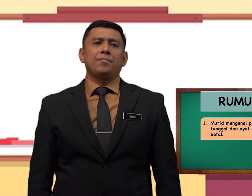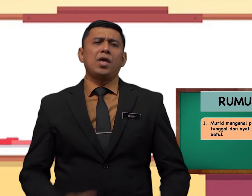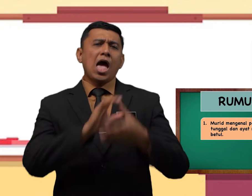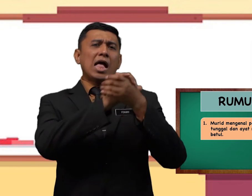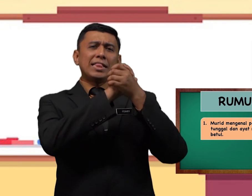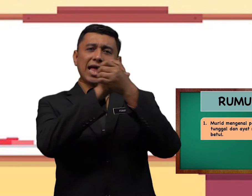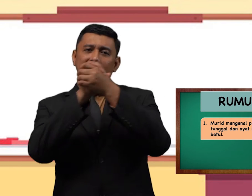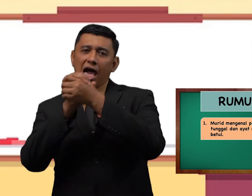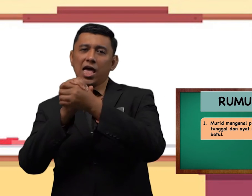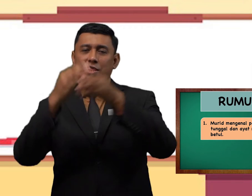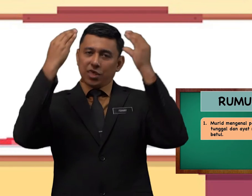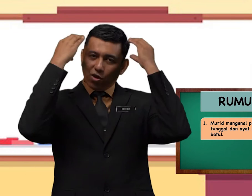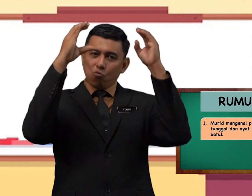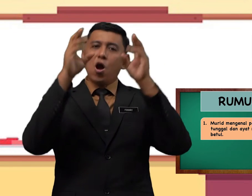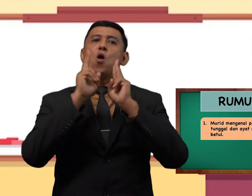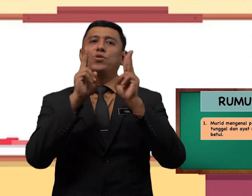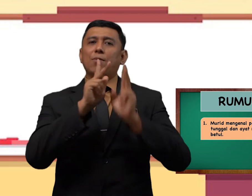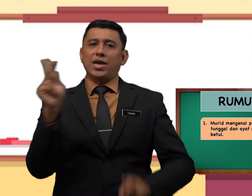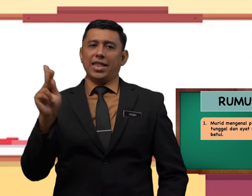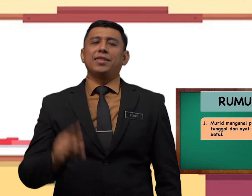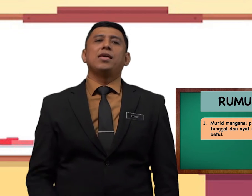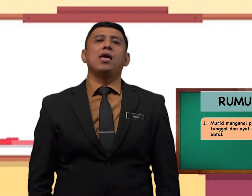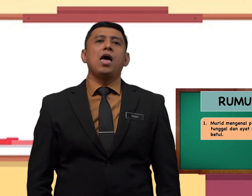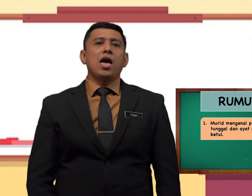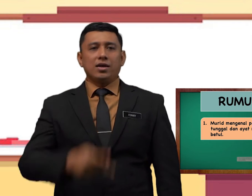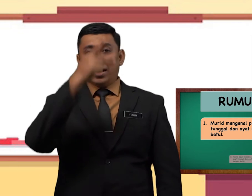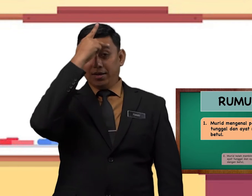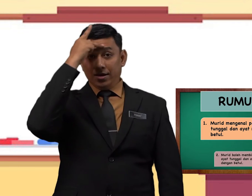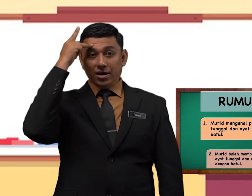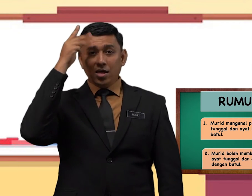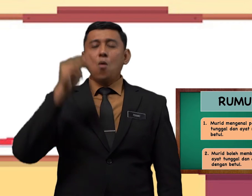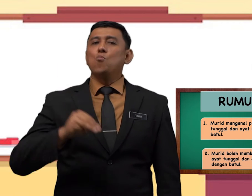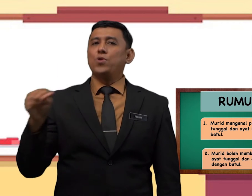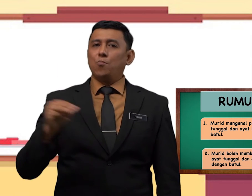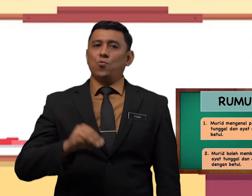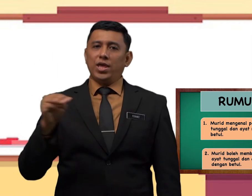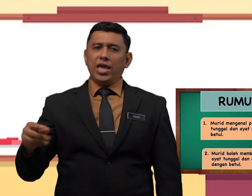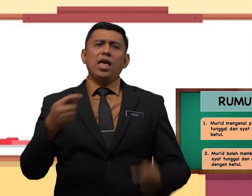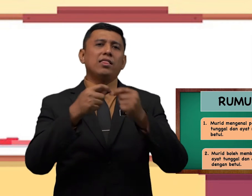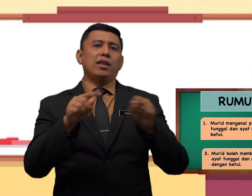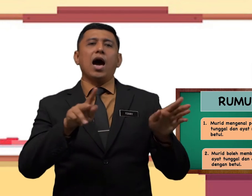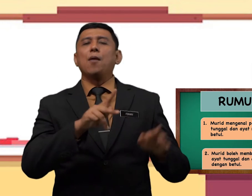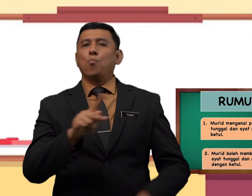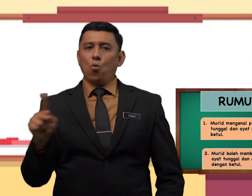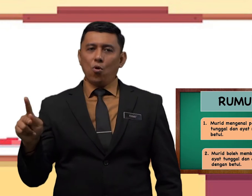taniah cikgu ucapkan kerana murid-murid telah pun